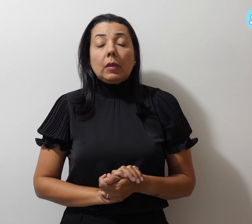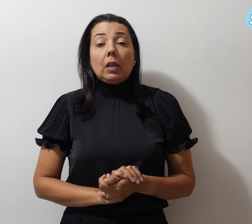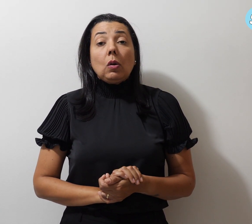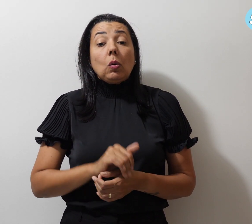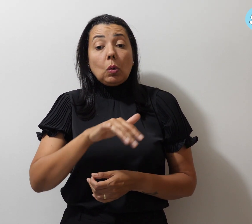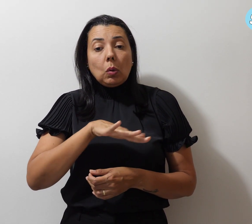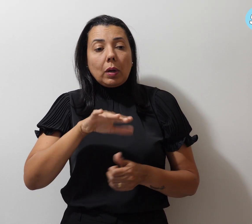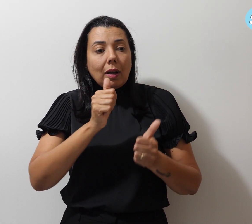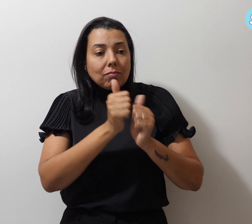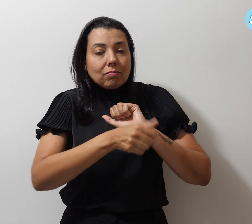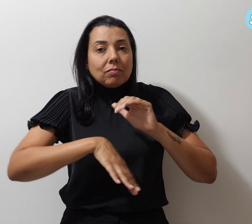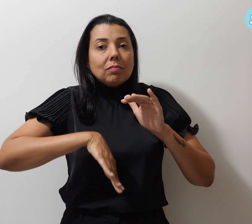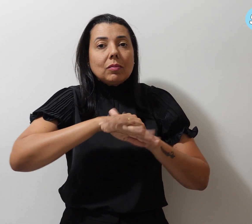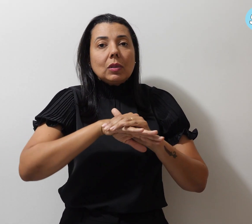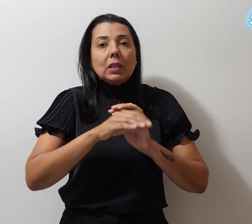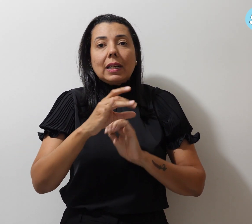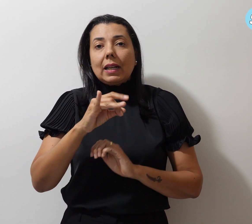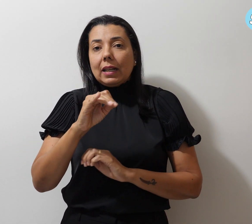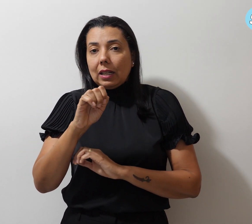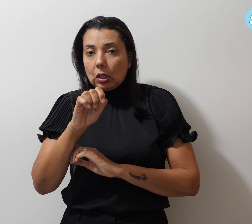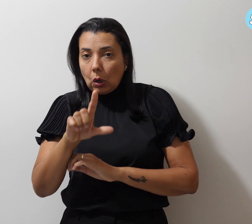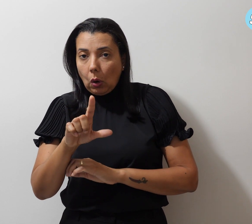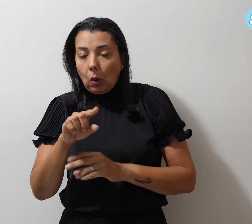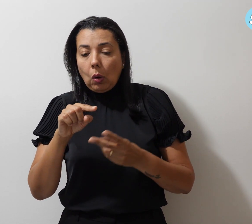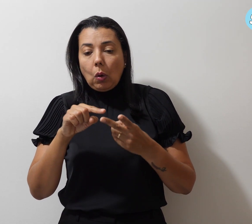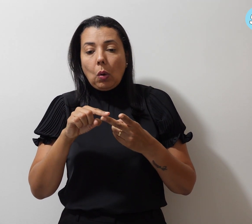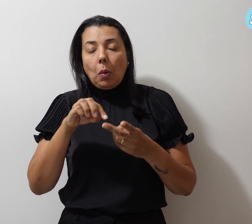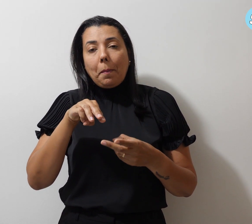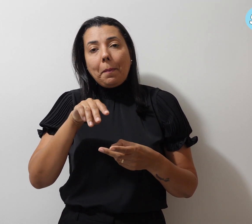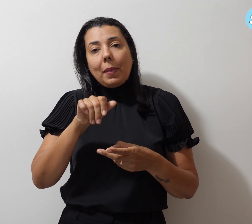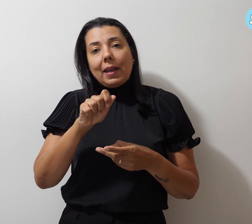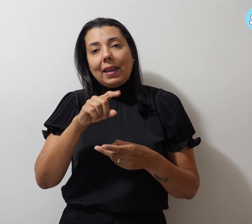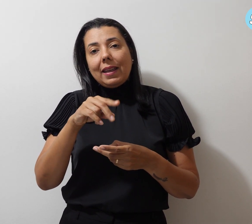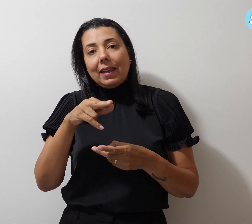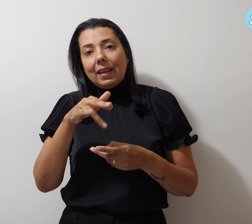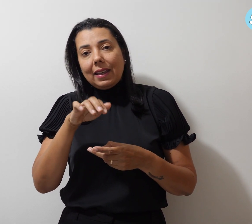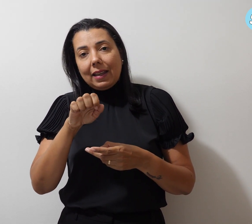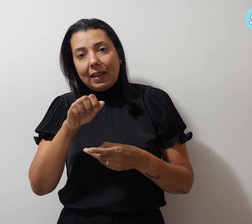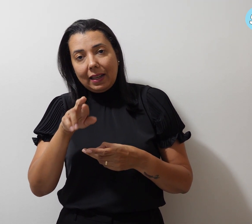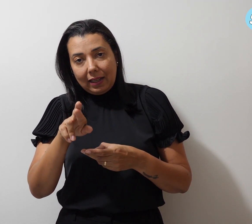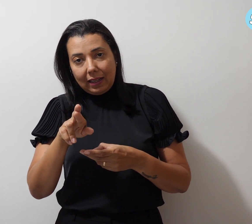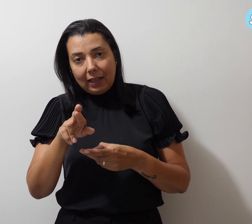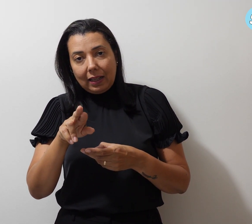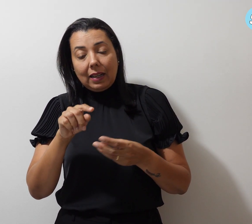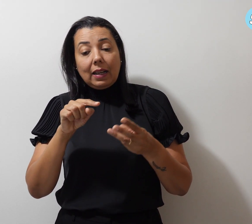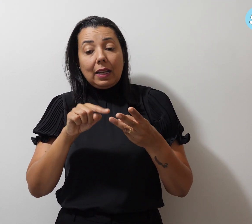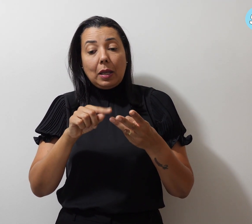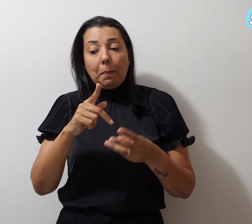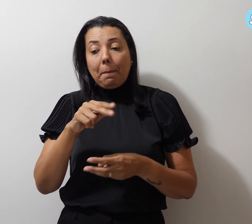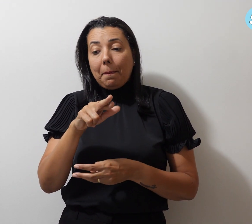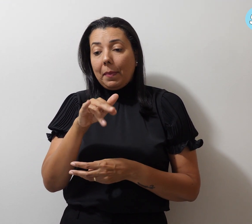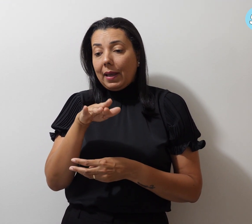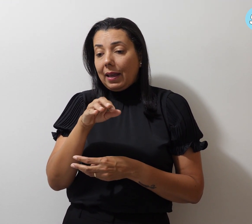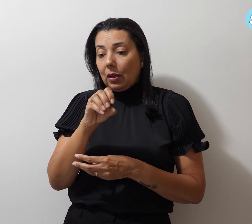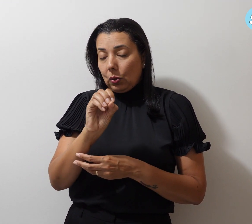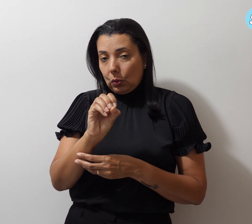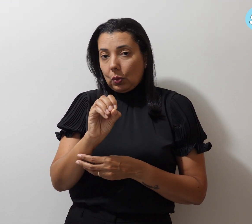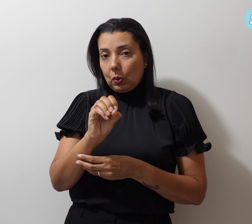ficou com Carol e Meikar Marielle e Pedro Deportivo Gama.